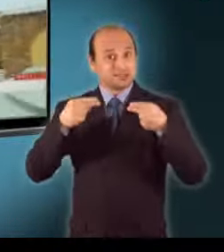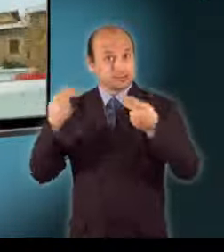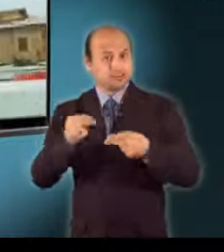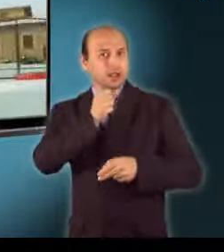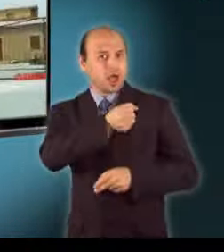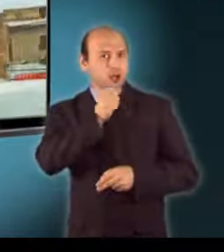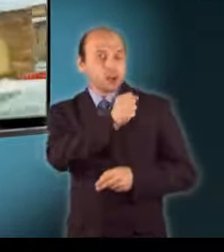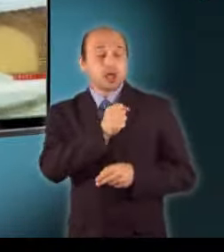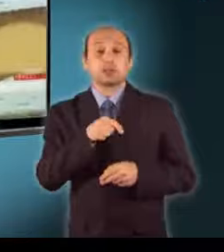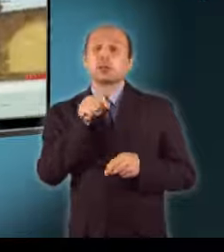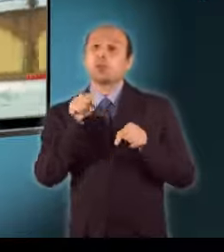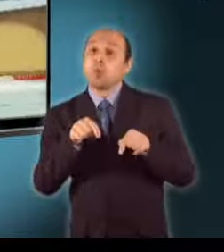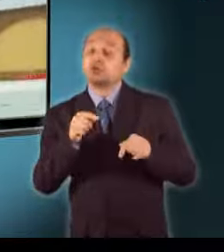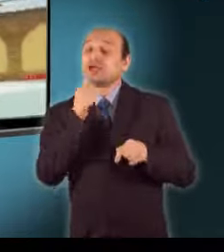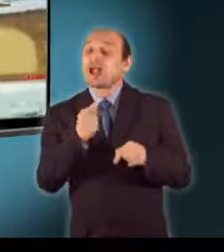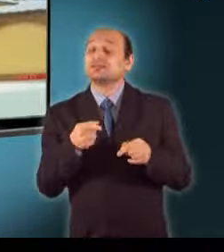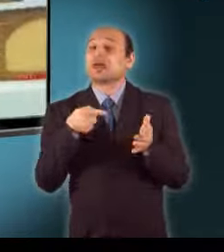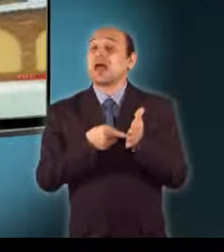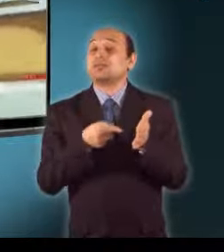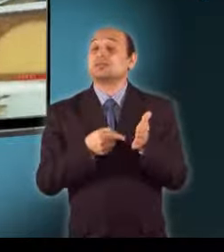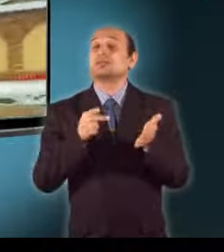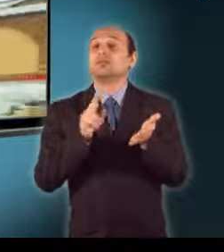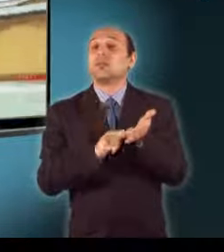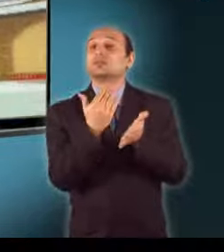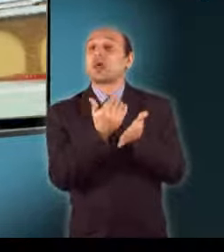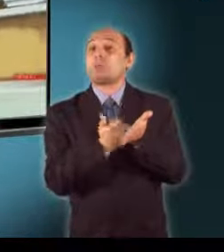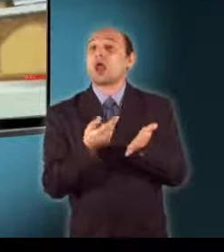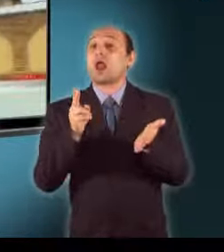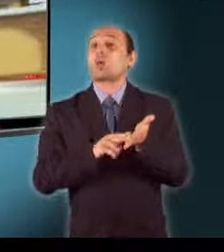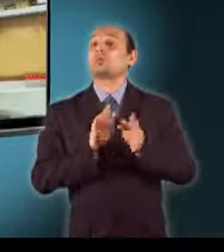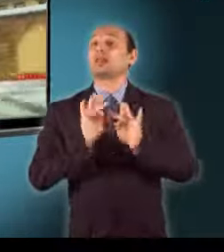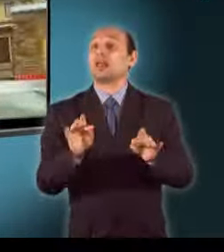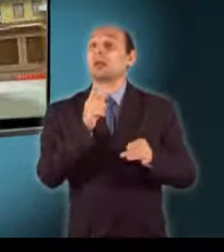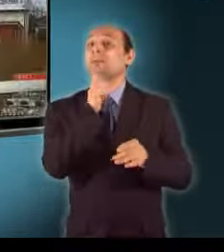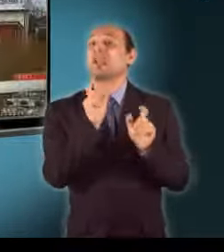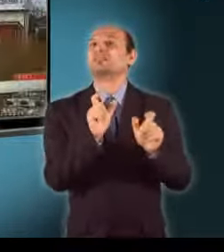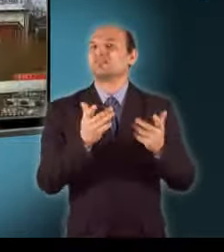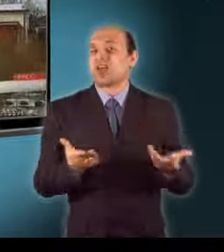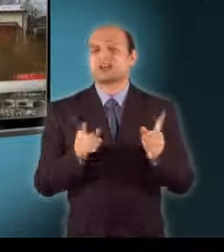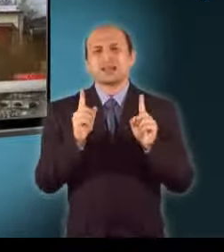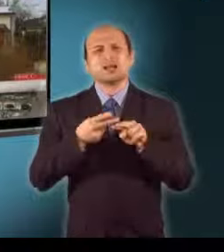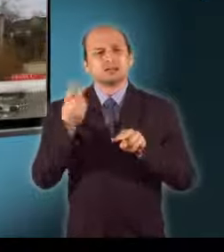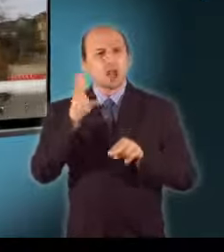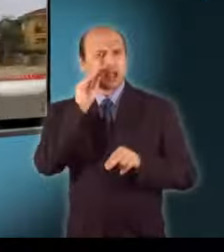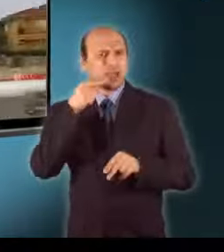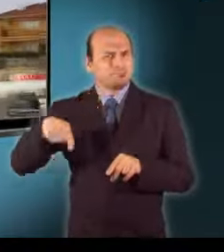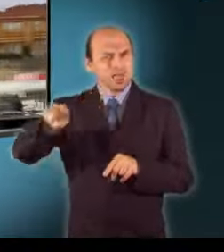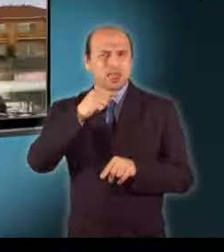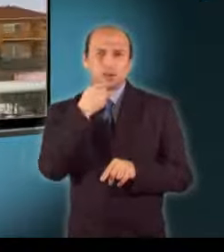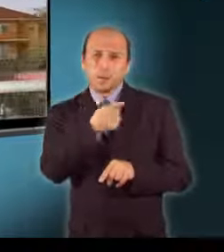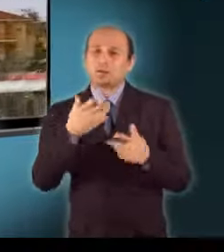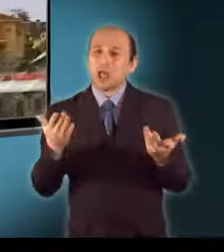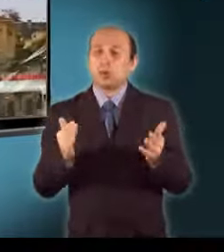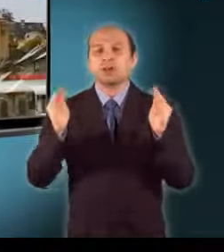mit tervez az alkotmány ellenesnek nyilvánított jogszabályjal. Több szakértő arra figyelmeztet, hogy csak úgy lehet mérsékelni a